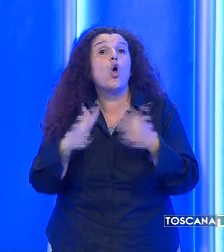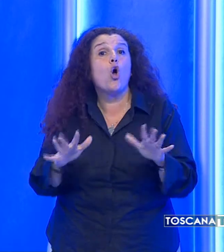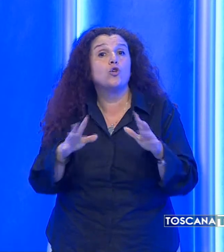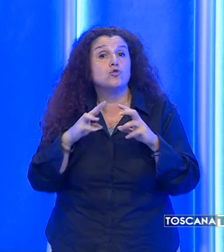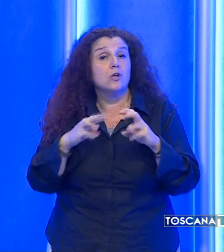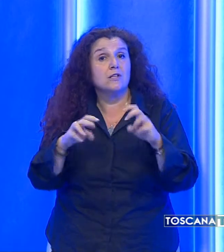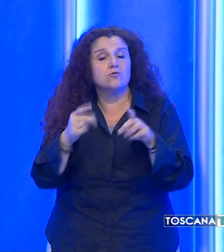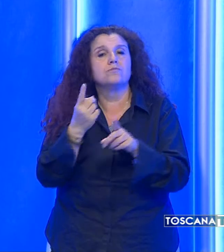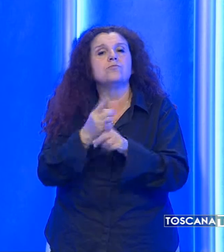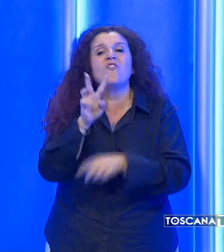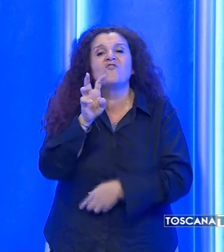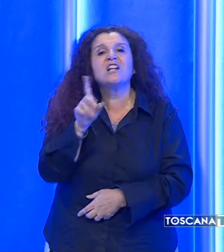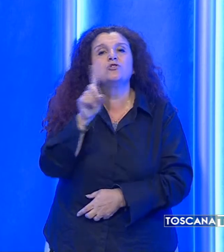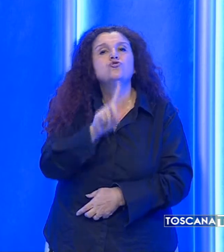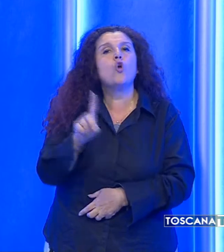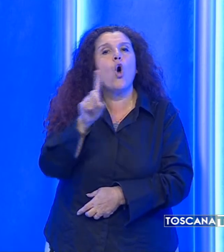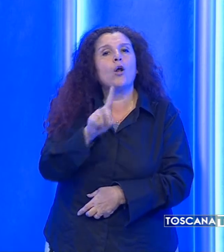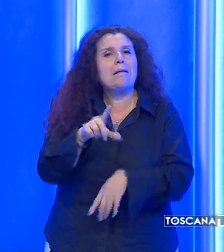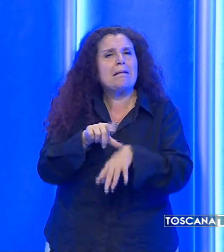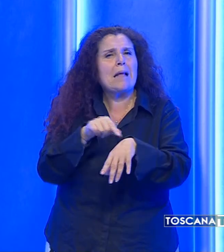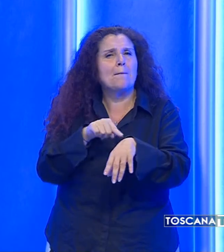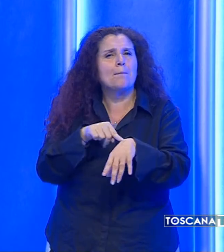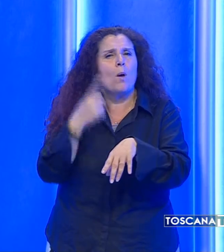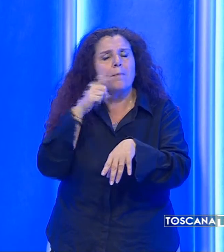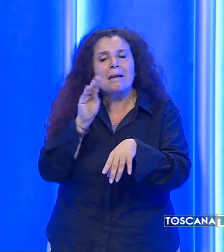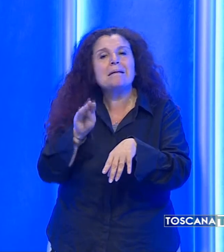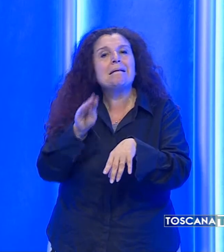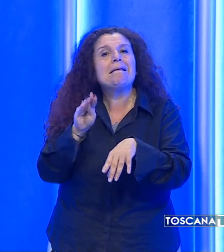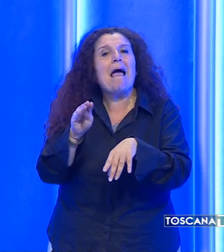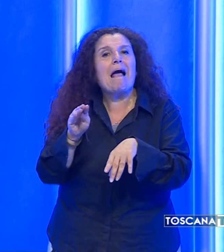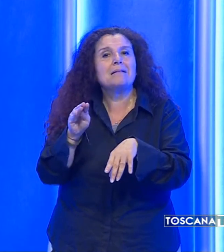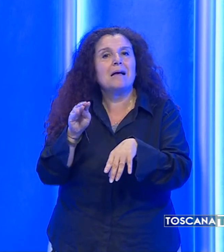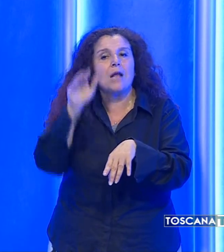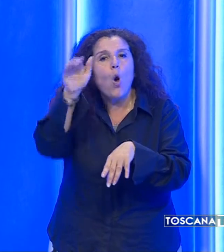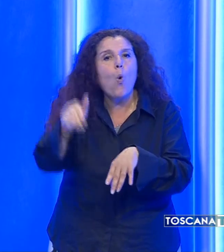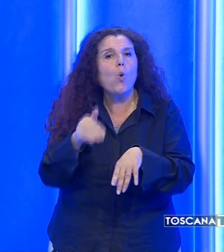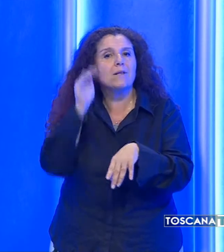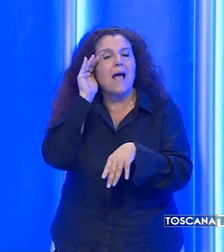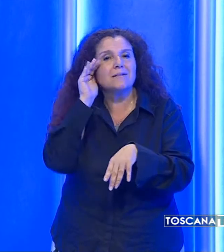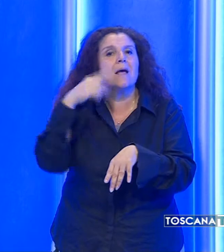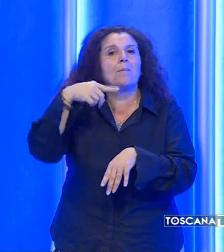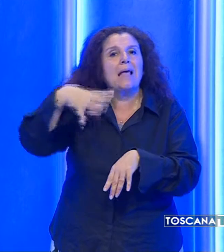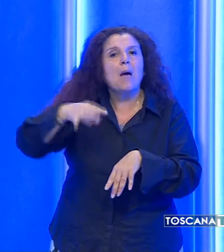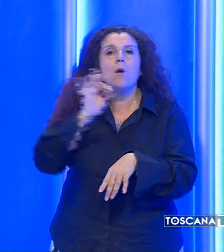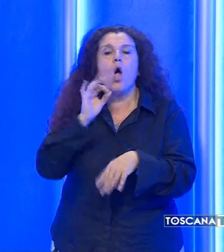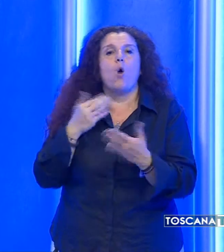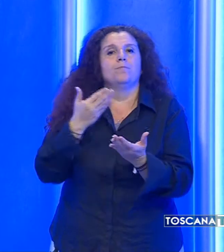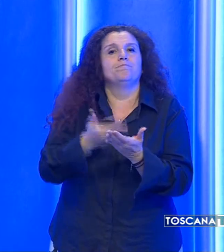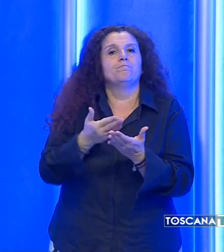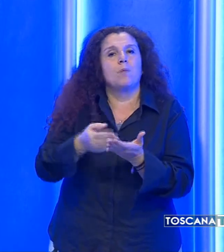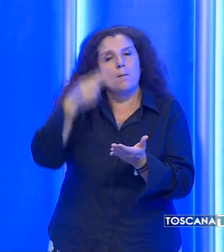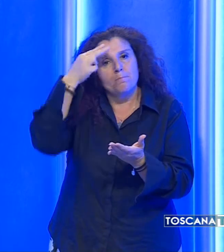avranno 20 giorni di tempo per chiedere di essere sentiti da IPM o presentare delle